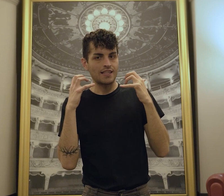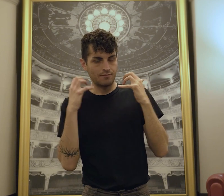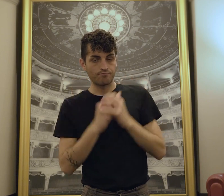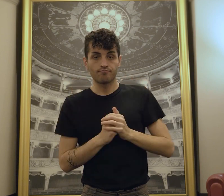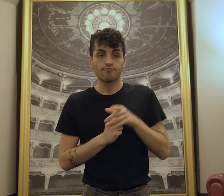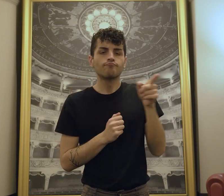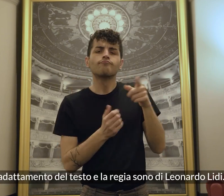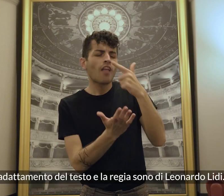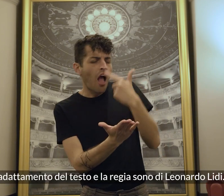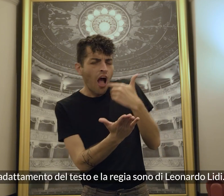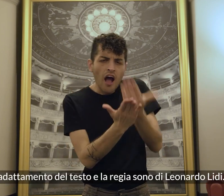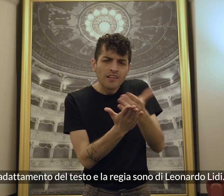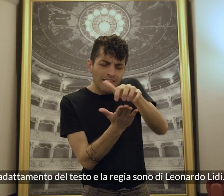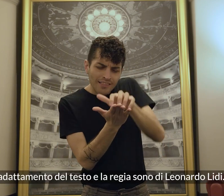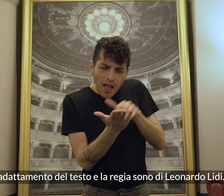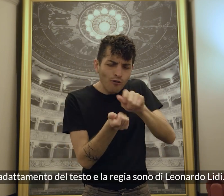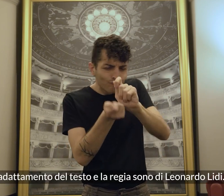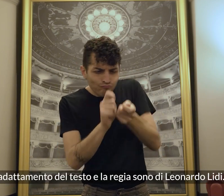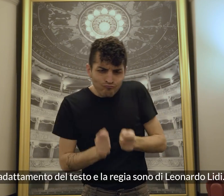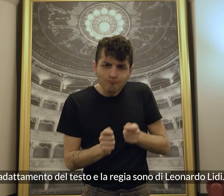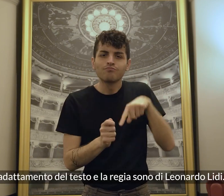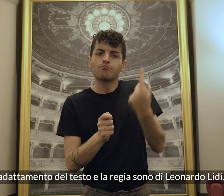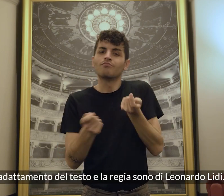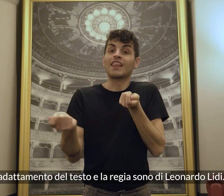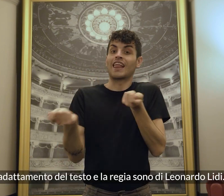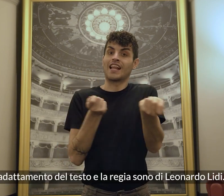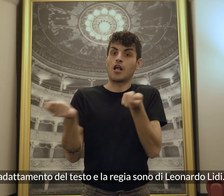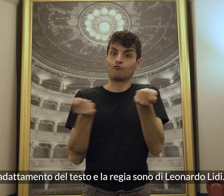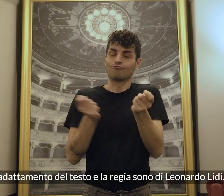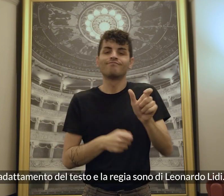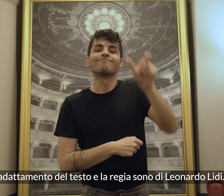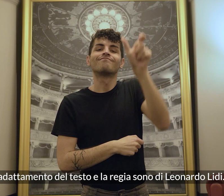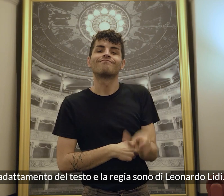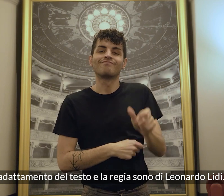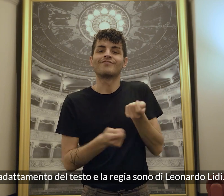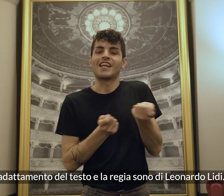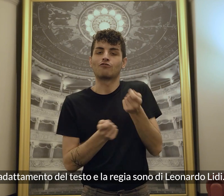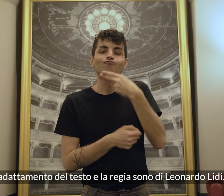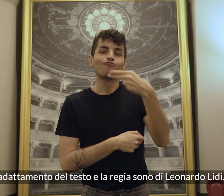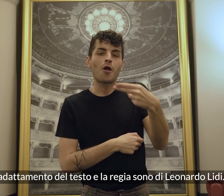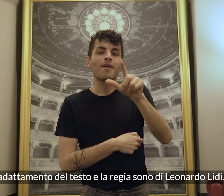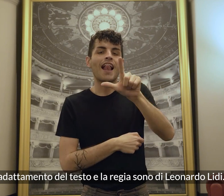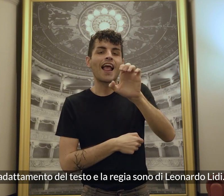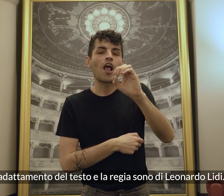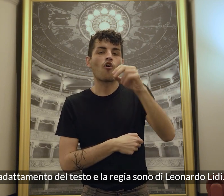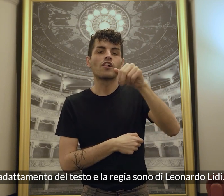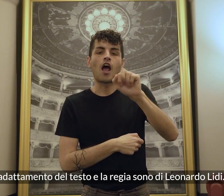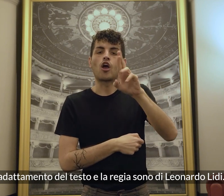L'adattamento del testo e la regia sono di Leonardo Lidi.